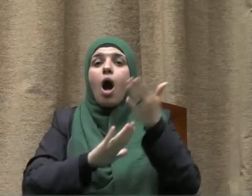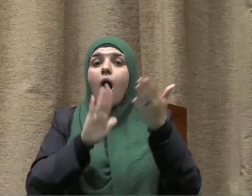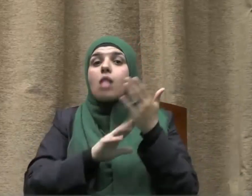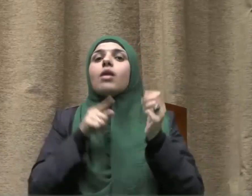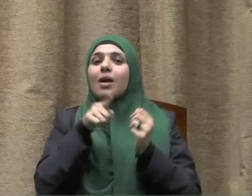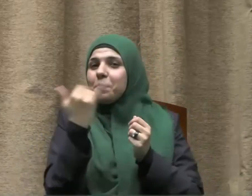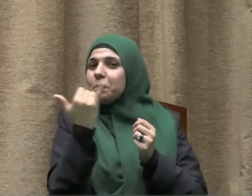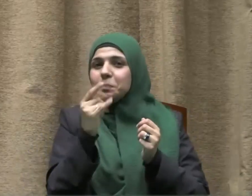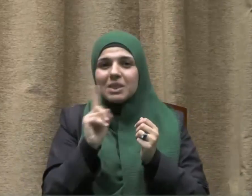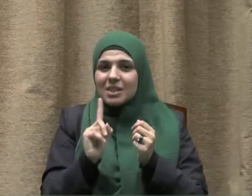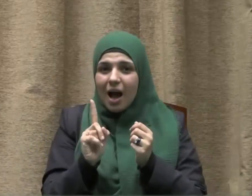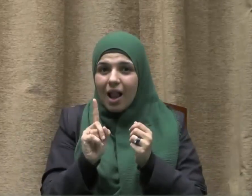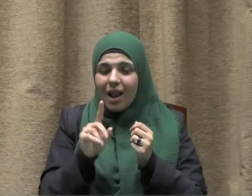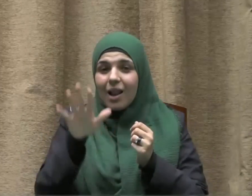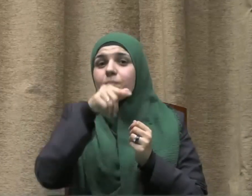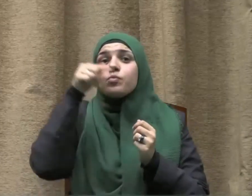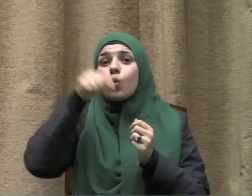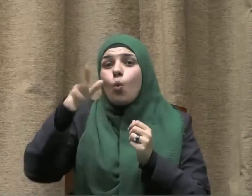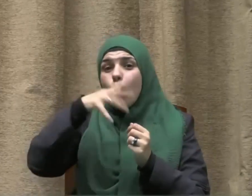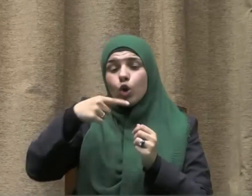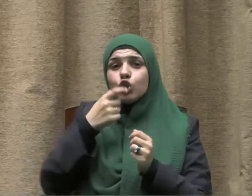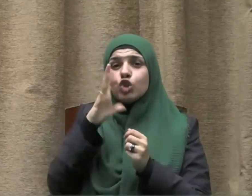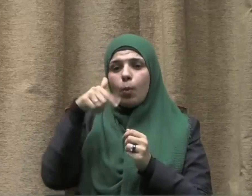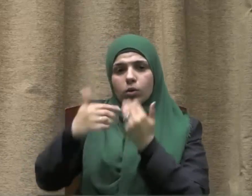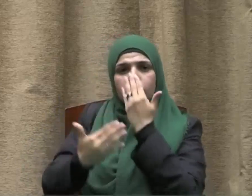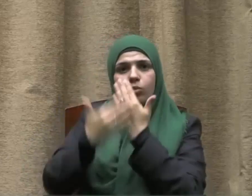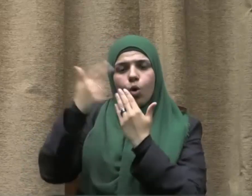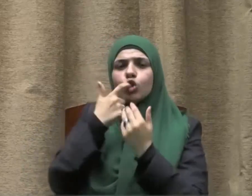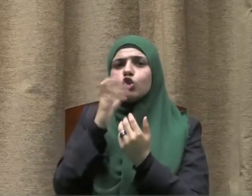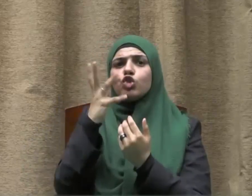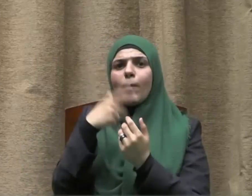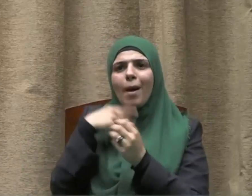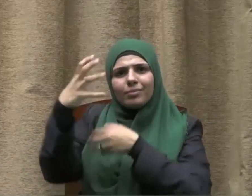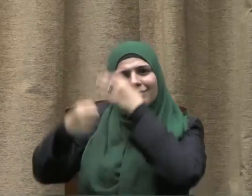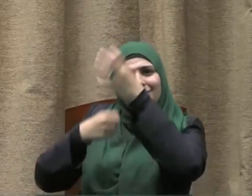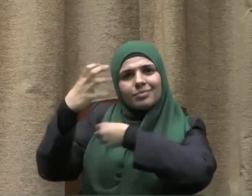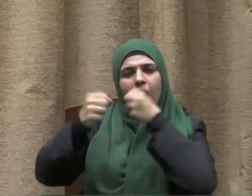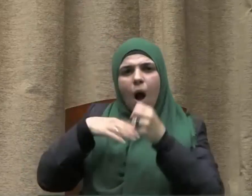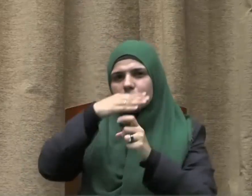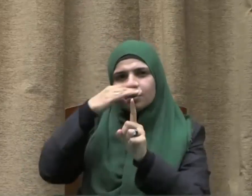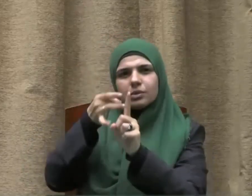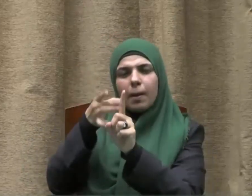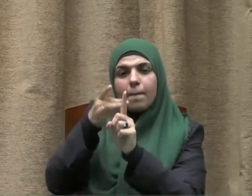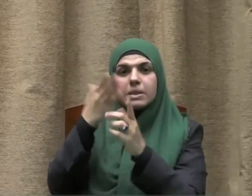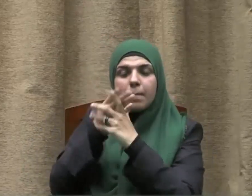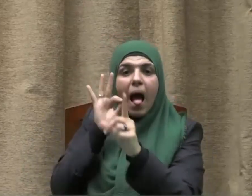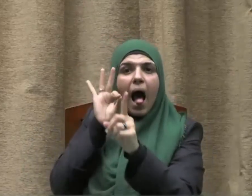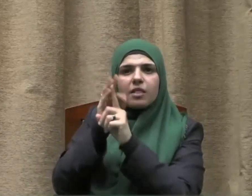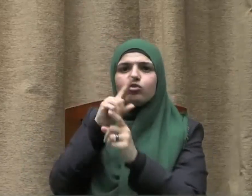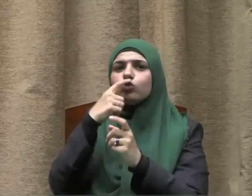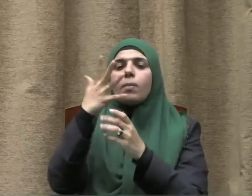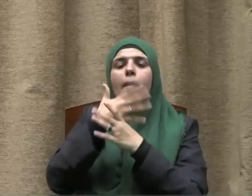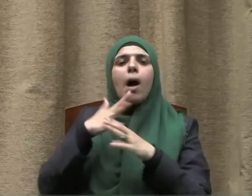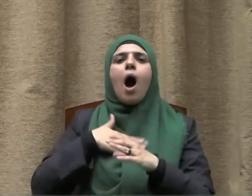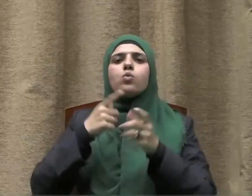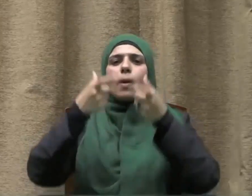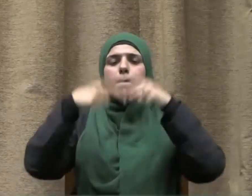الفتاك وإن استهداف الشباب عن طريق الإدمان والمخدرات لهو استهداف للبلاد